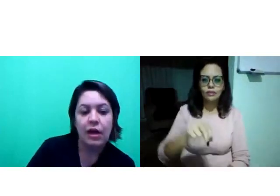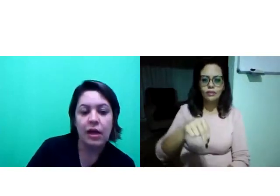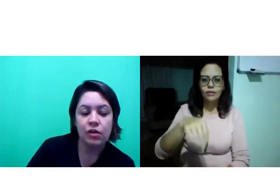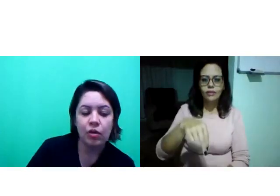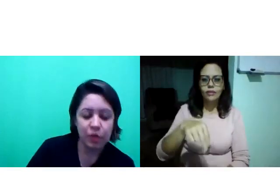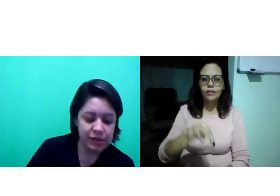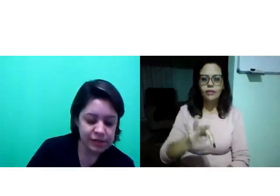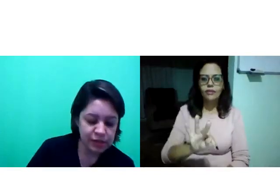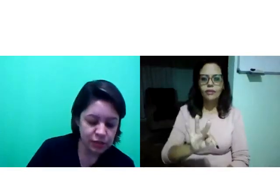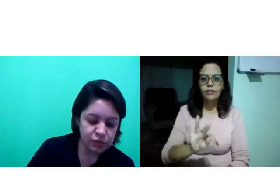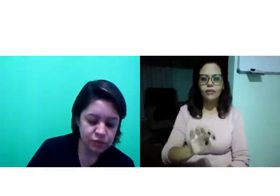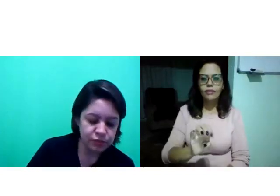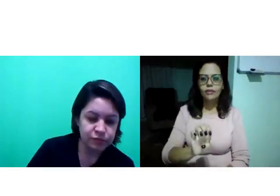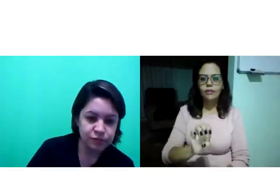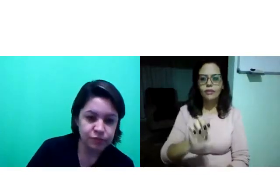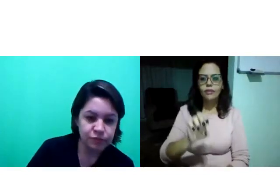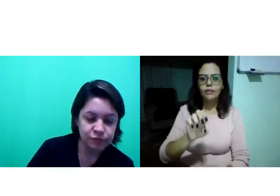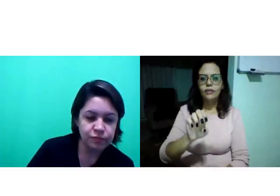A incorporação.